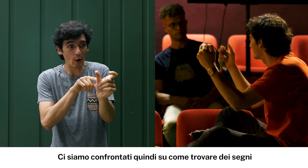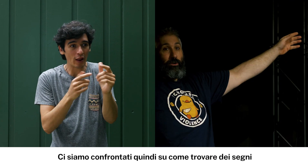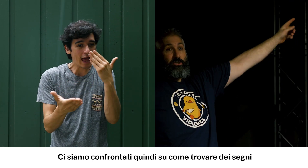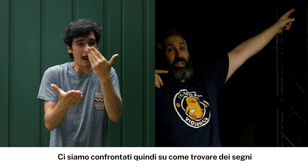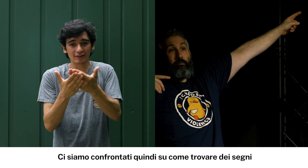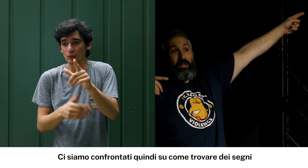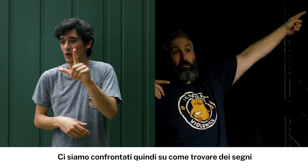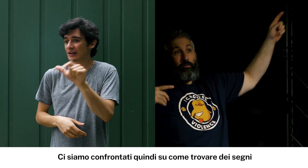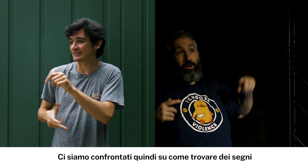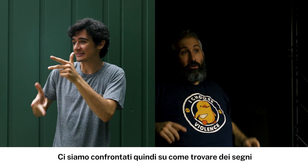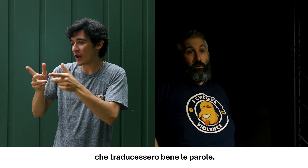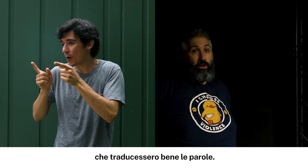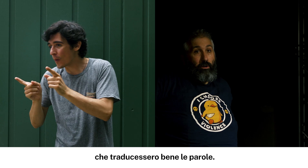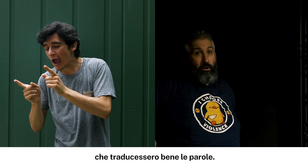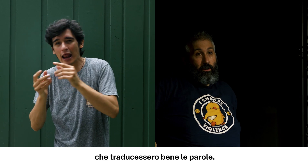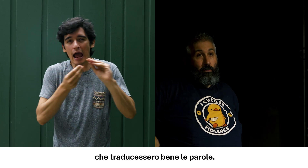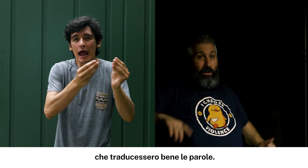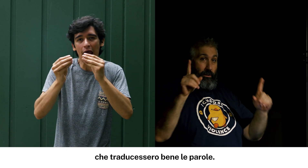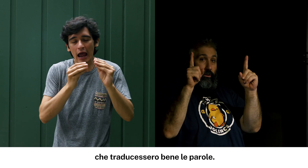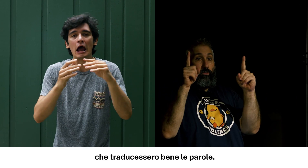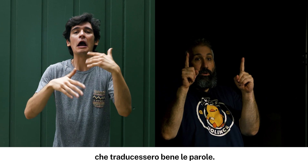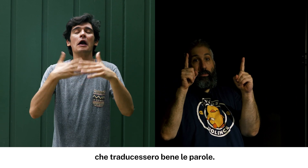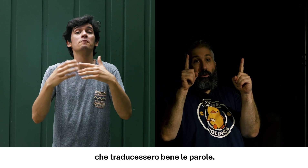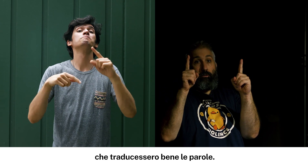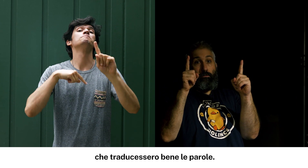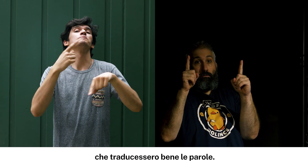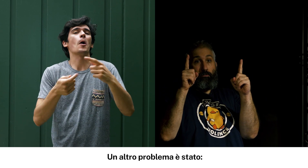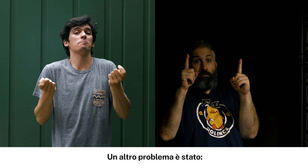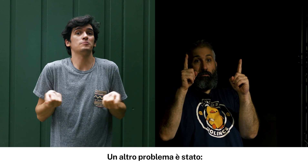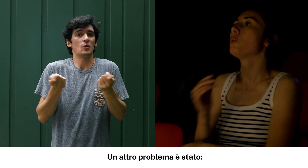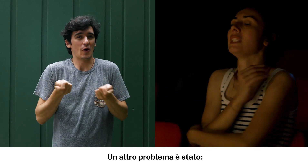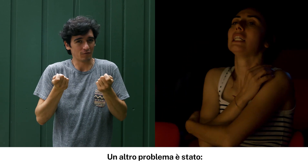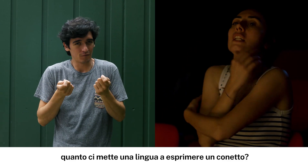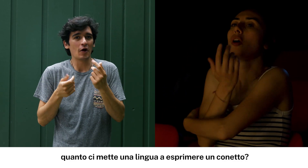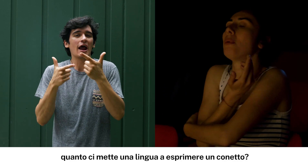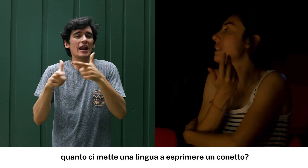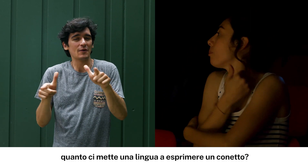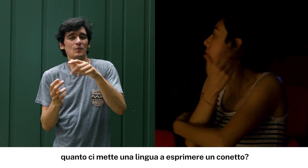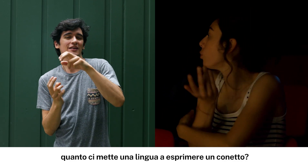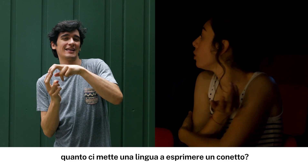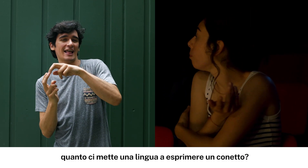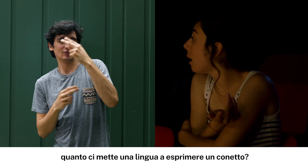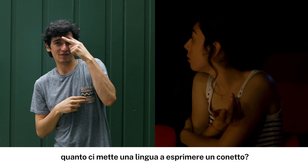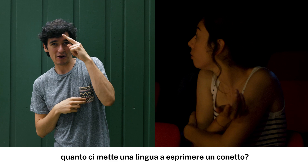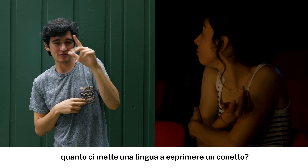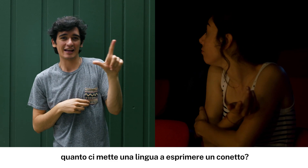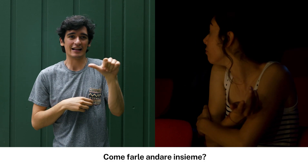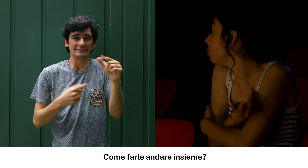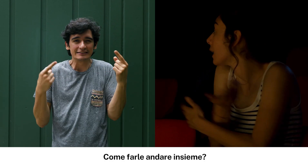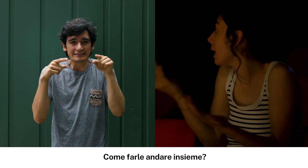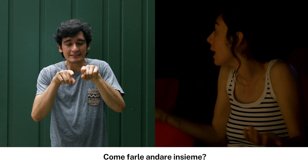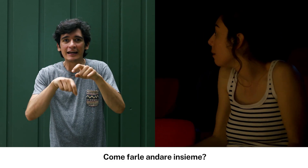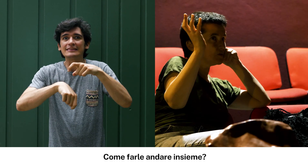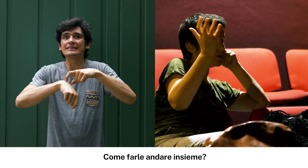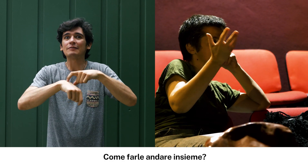su come trovare dei segni che traducessero in maniera adeguata le parole. Poi il problema era della tempistica di produzione delle due lingue, quindi